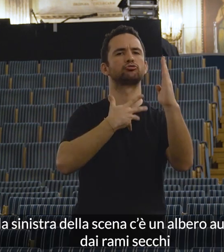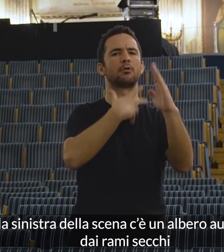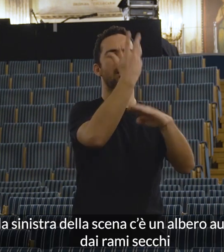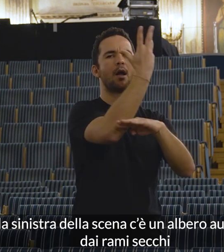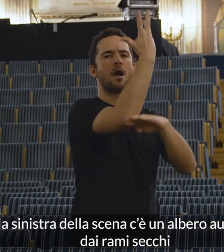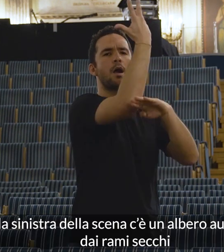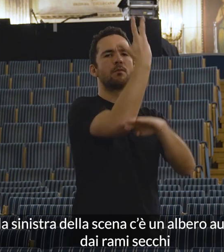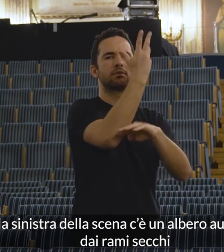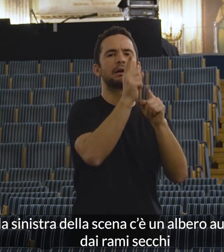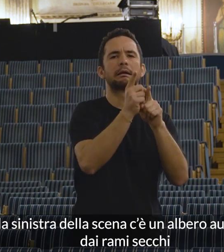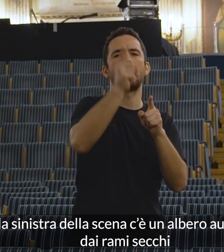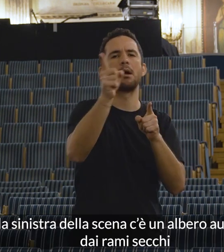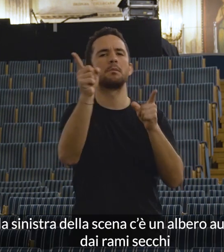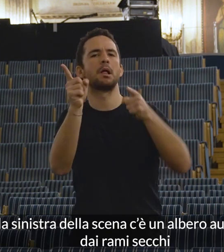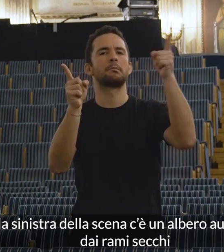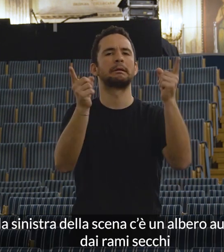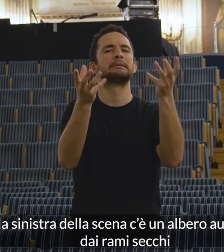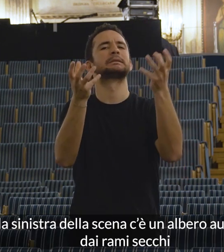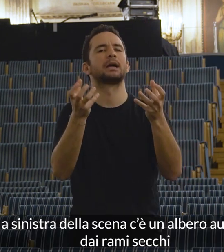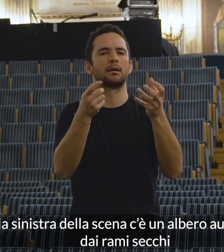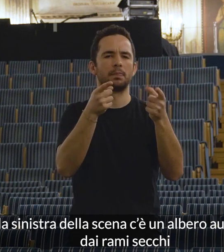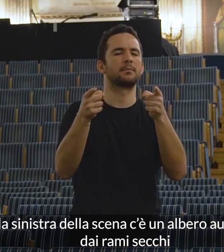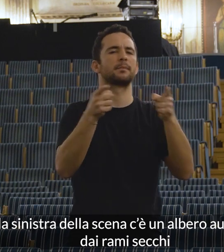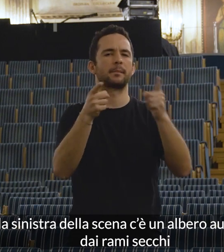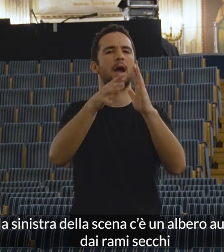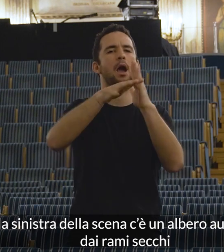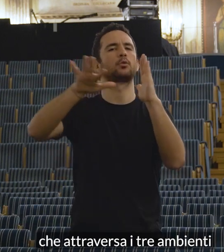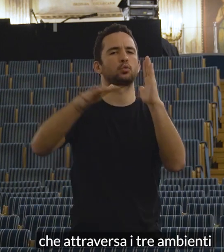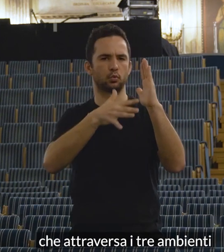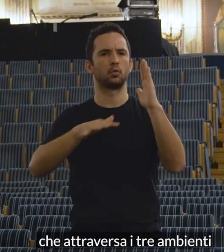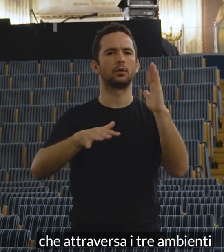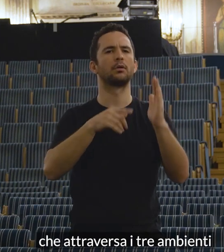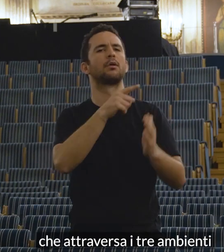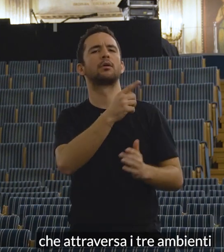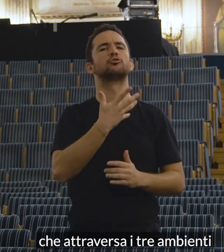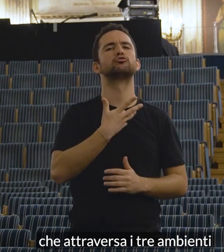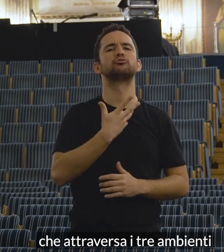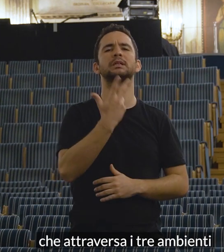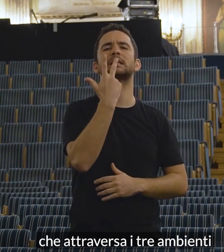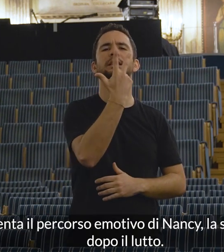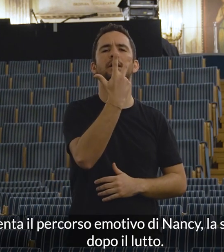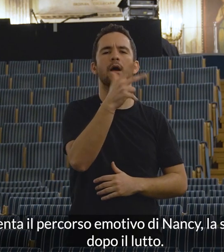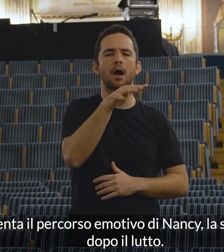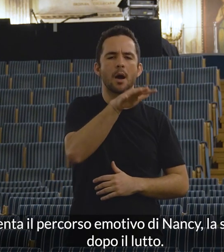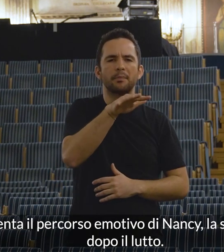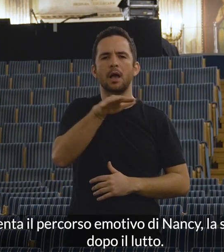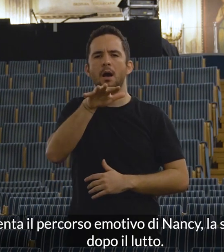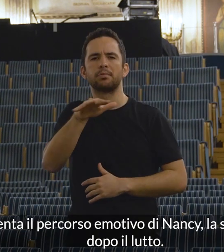Sulla sinistra della scena c'è un albero autunnale dai rami secchi che attraversa i tre ambienti e rappresenta il percorso